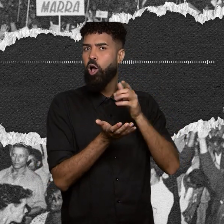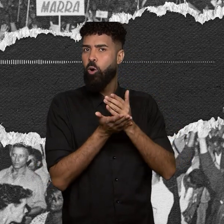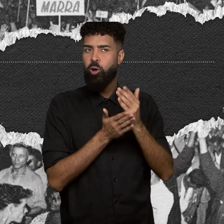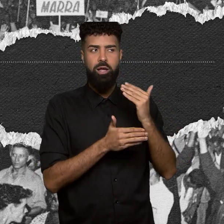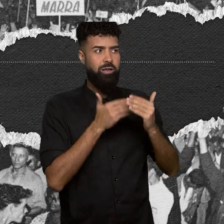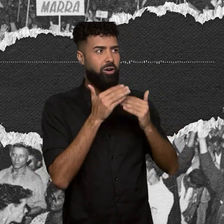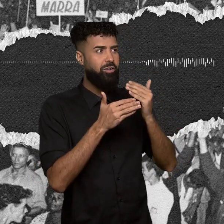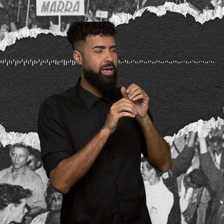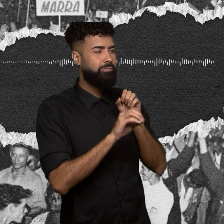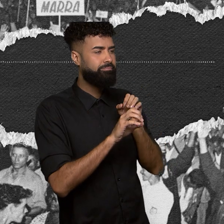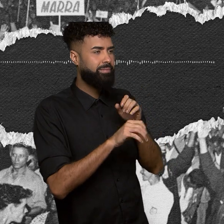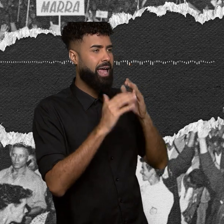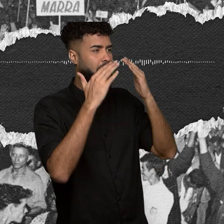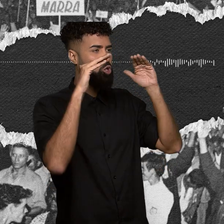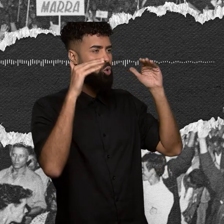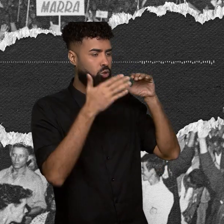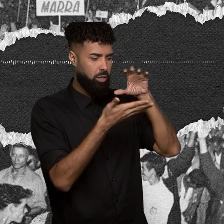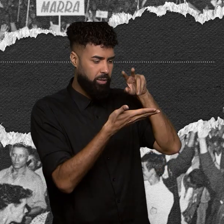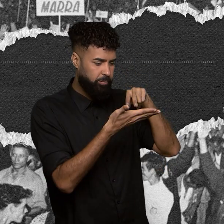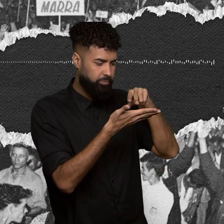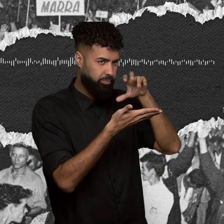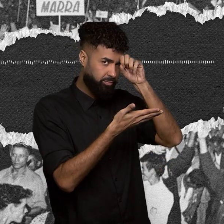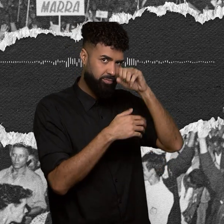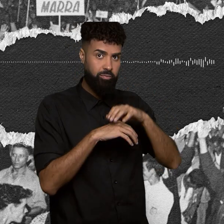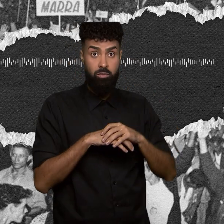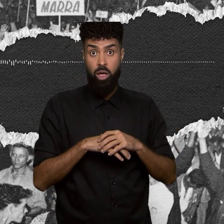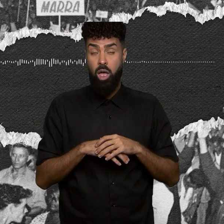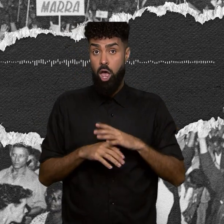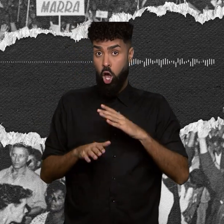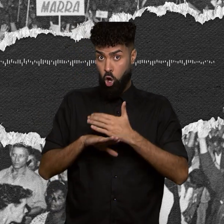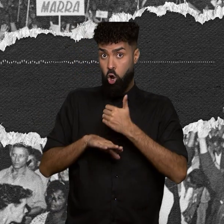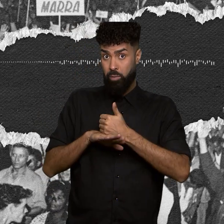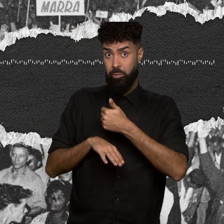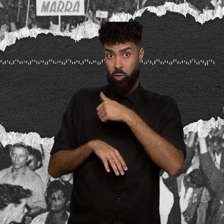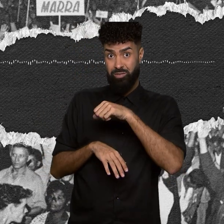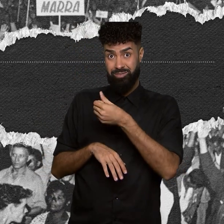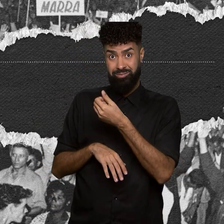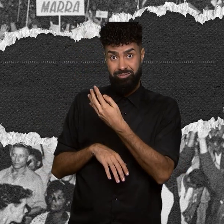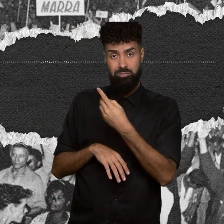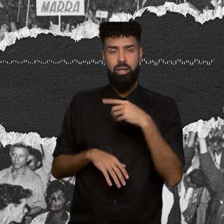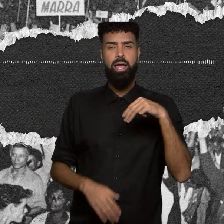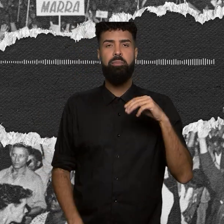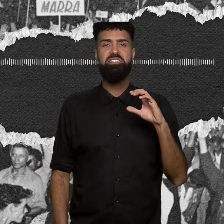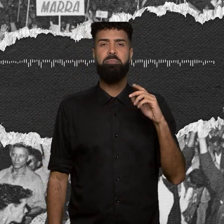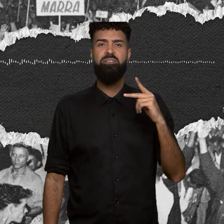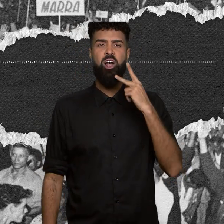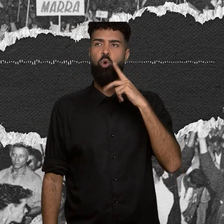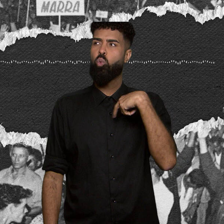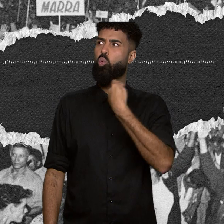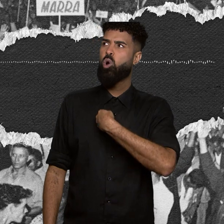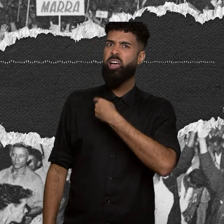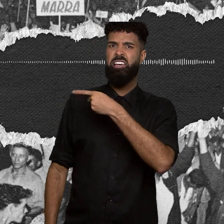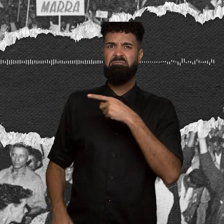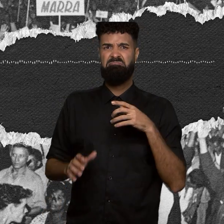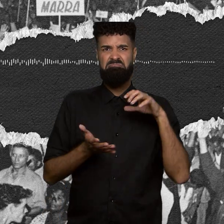de adultos. E com o golpe de 1964, o MCP foi considerado como uma sede de